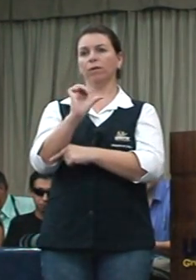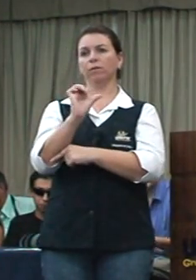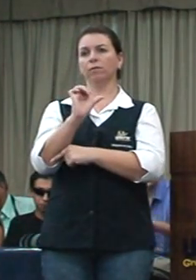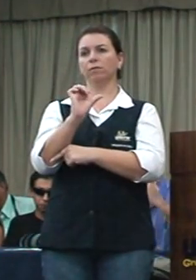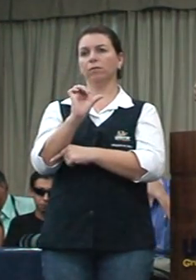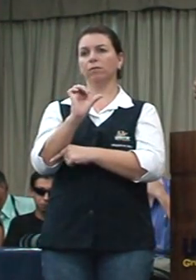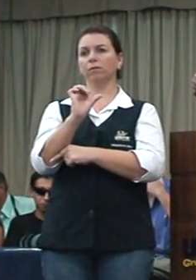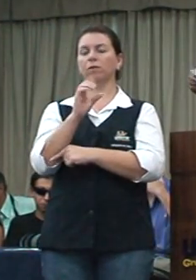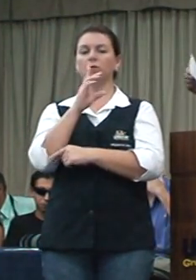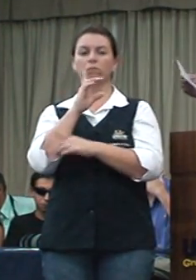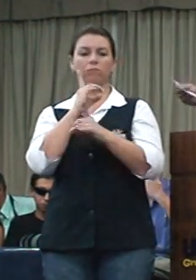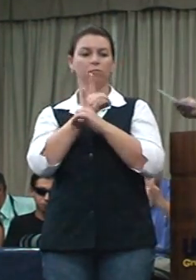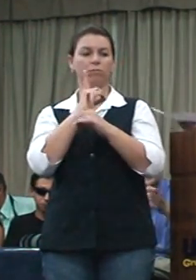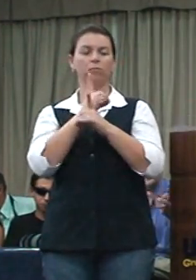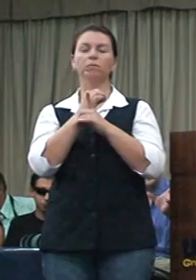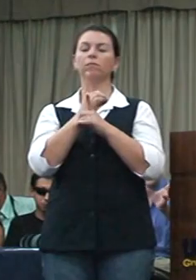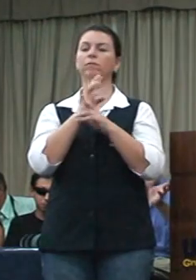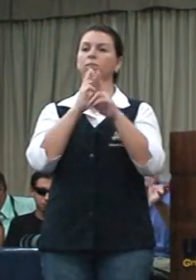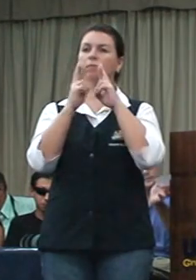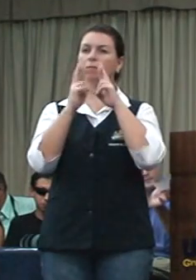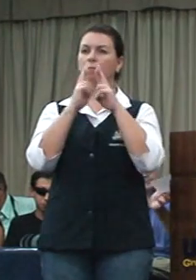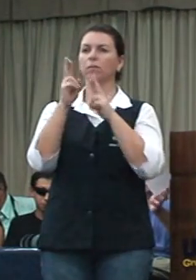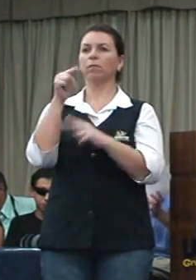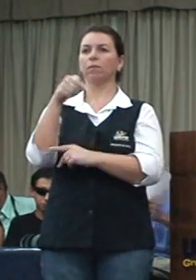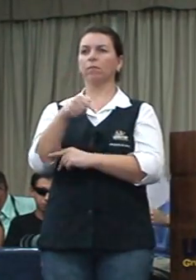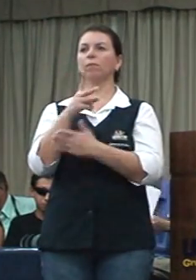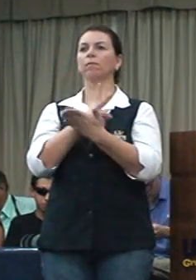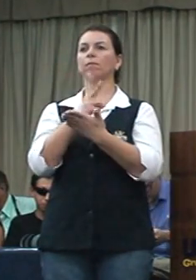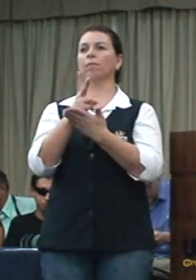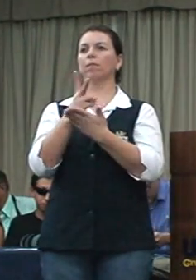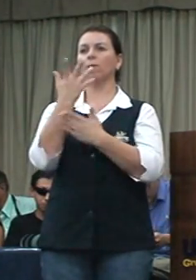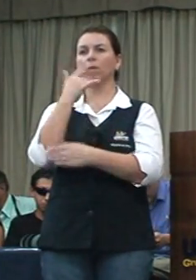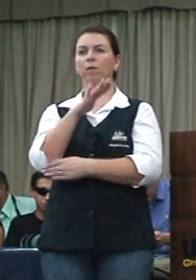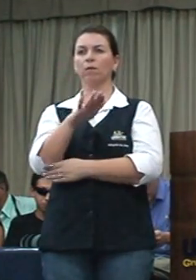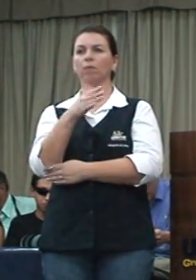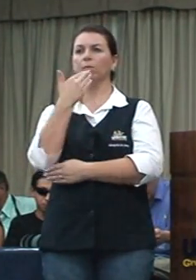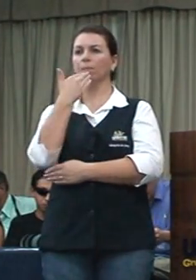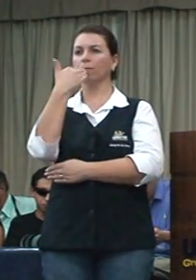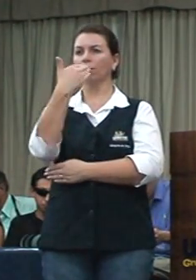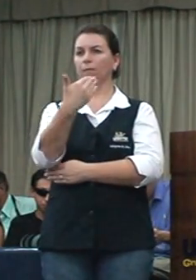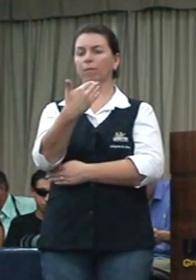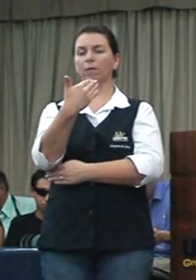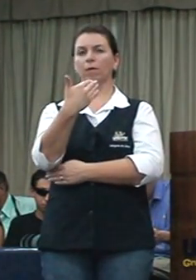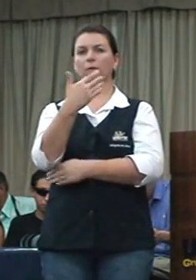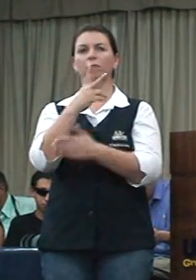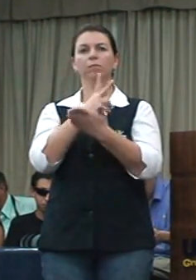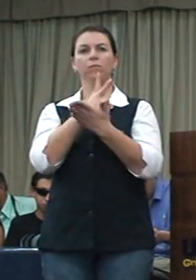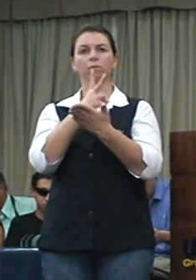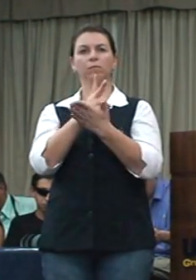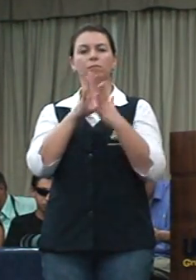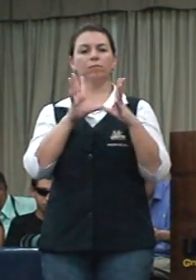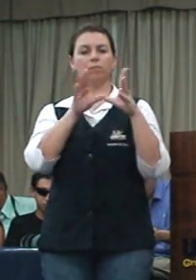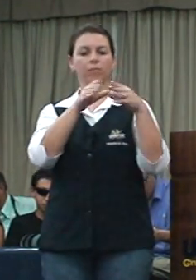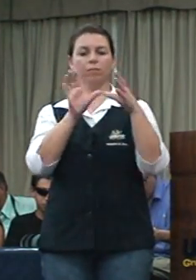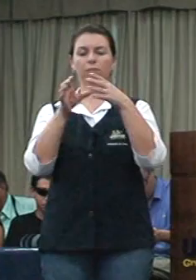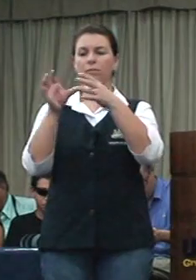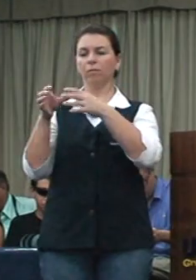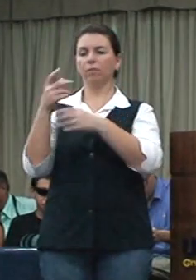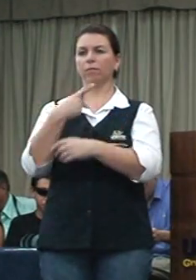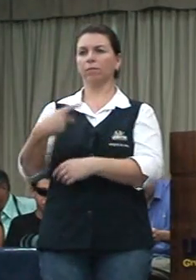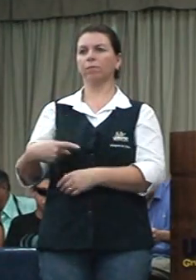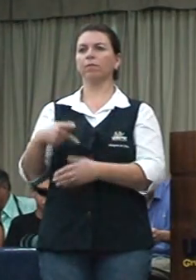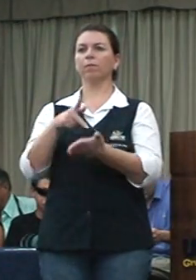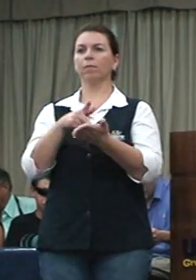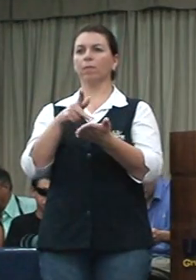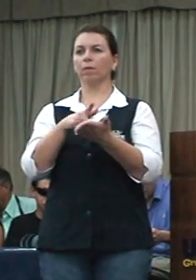encontrei no reclame aqui, das crianças que me fizeram pedir socorro a todos os órgãos públicos, e o órgão público que